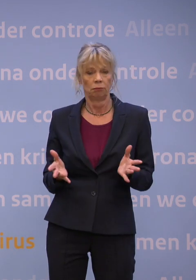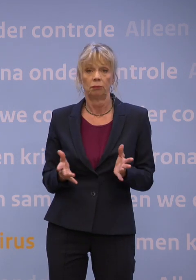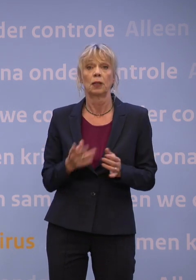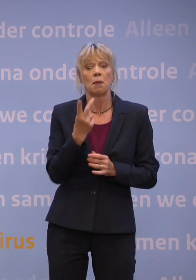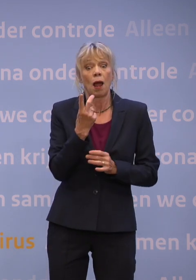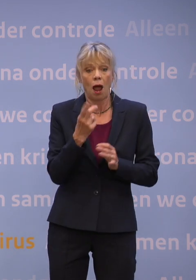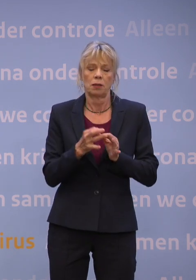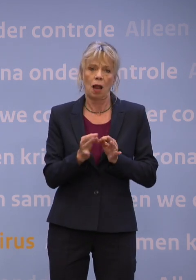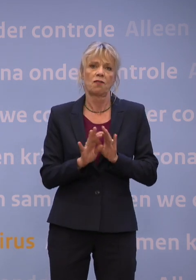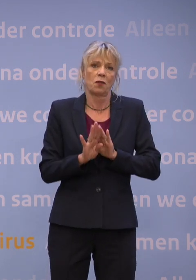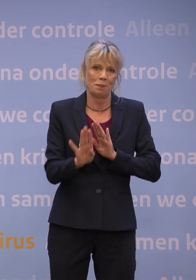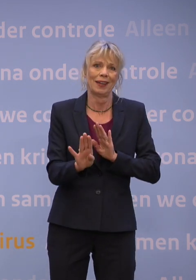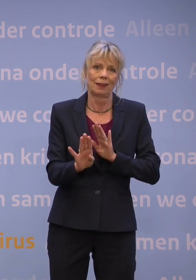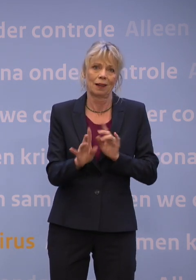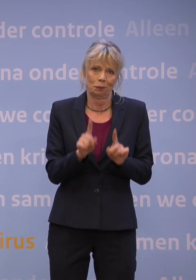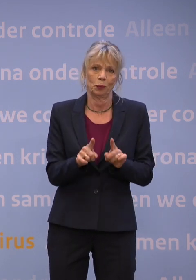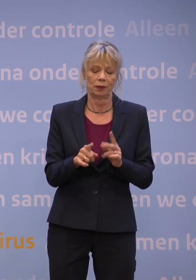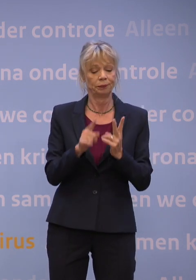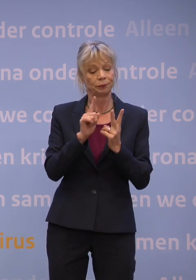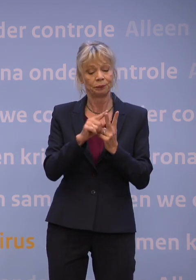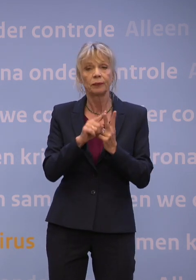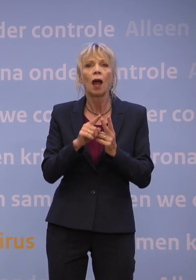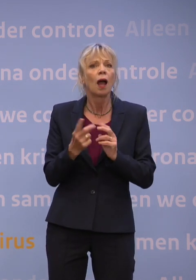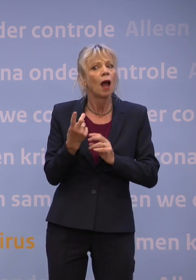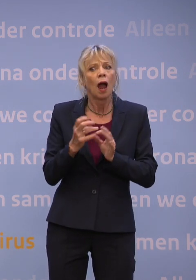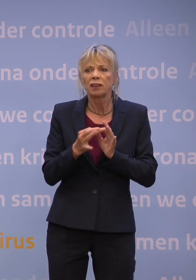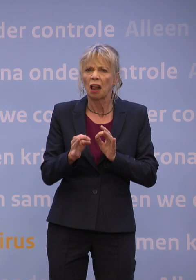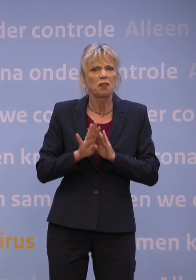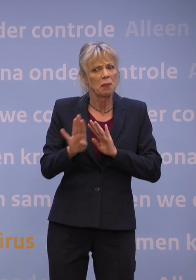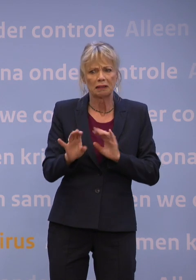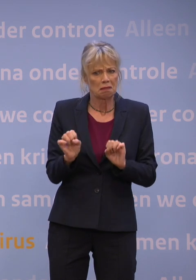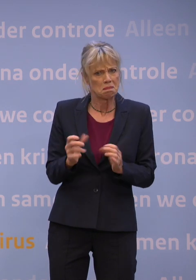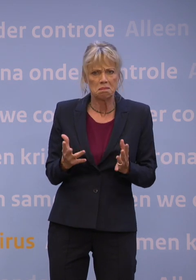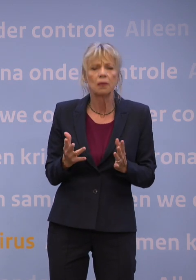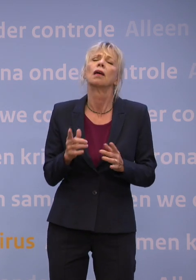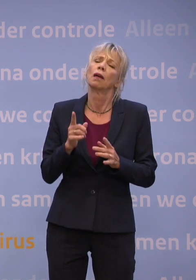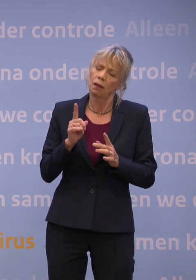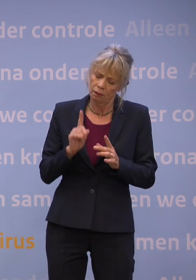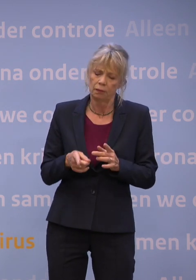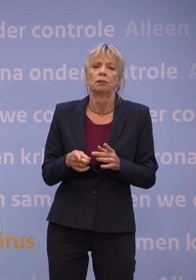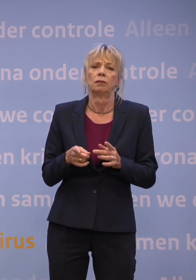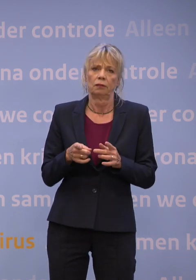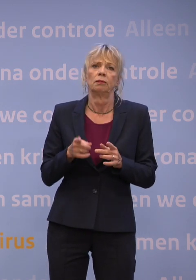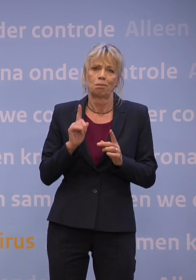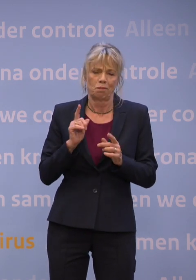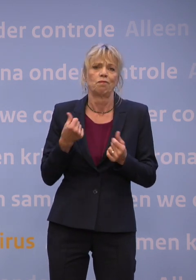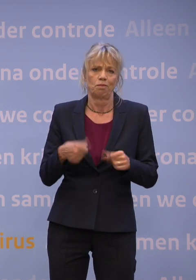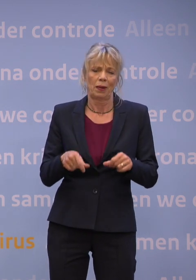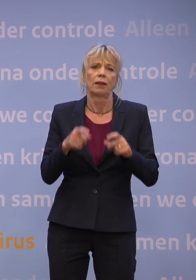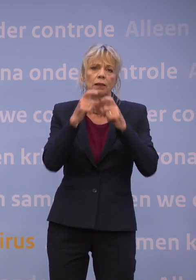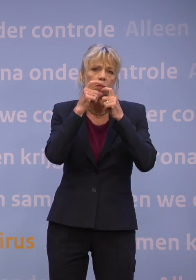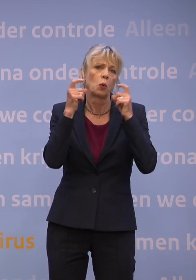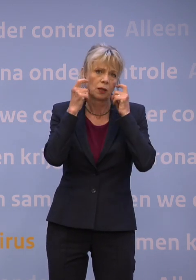onvermijdelijk niet altijd haalbaar is, blijft de mondkapjesplicht voorlopig gelden. Drie,